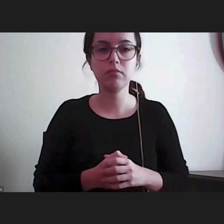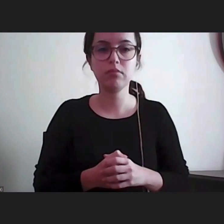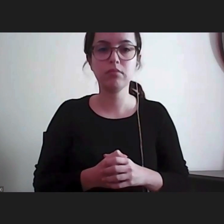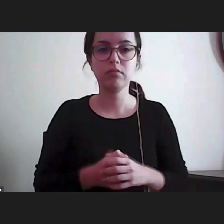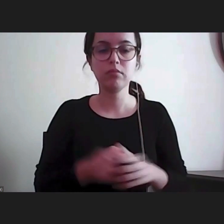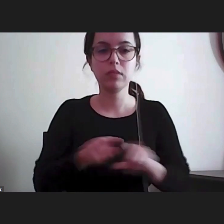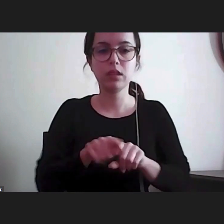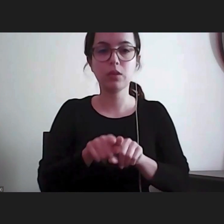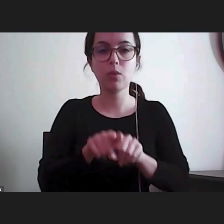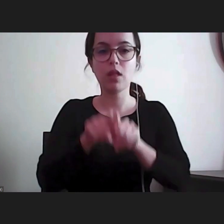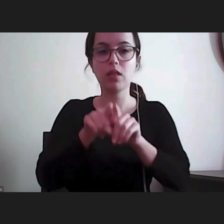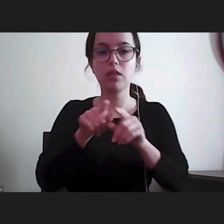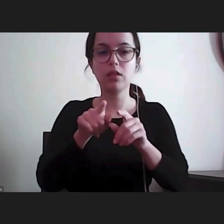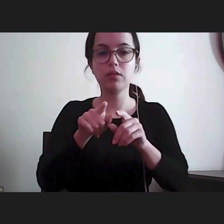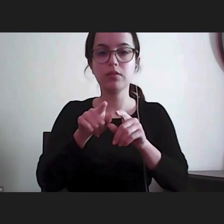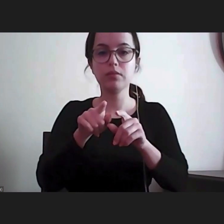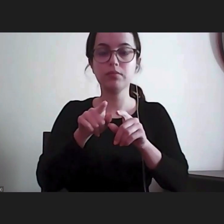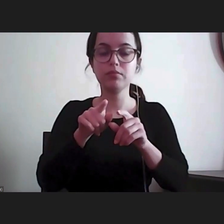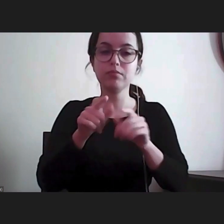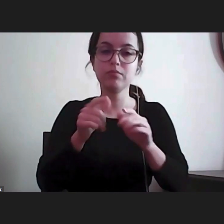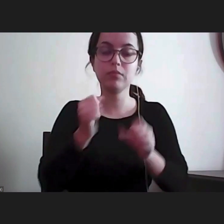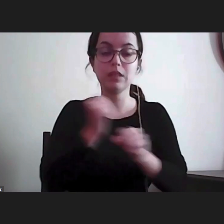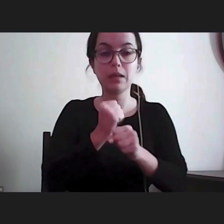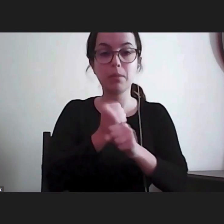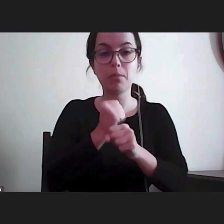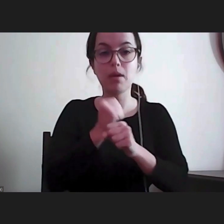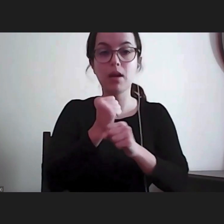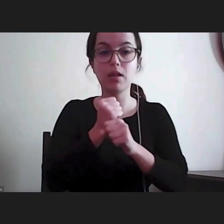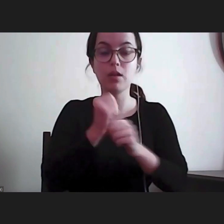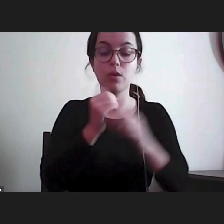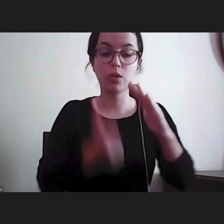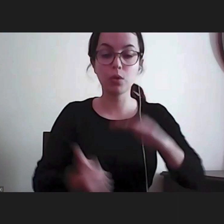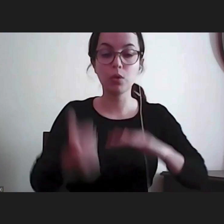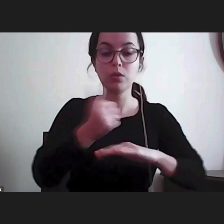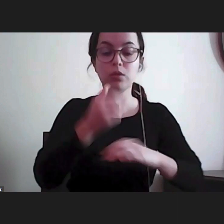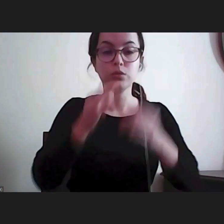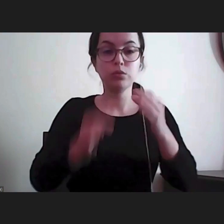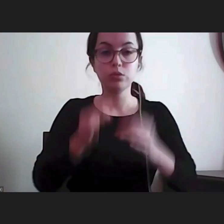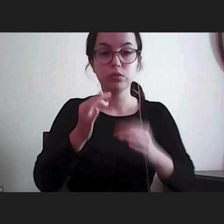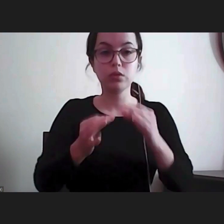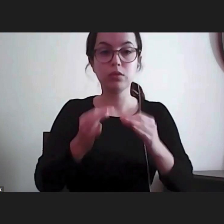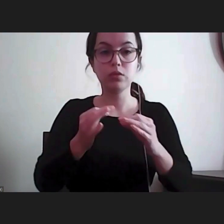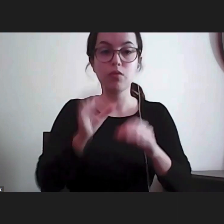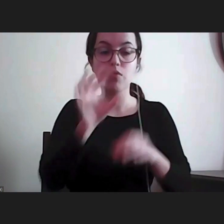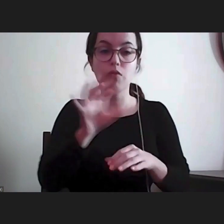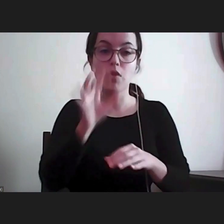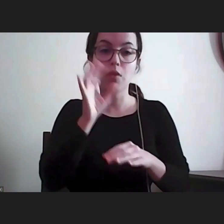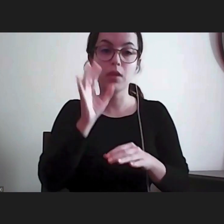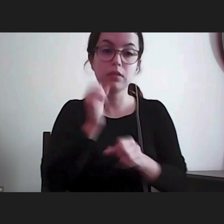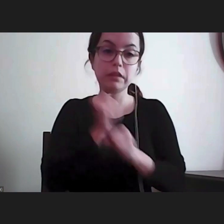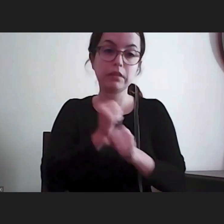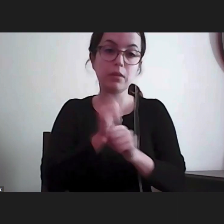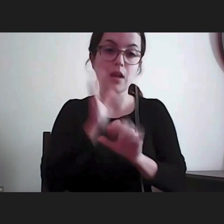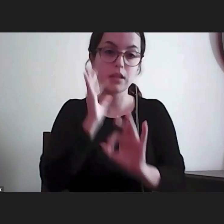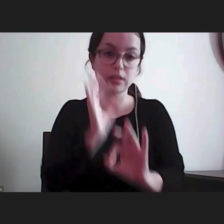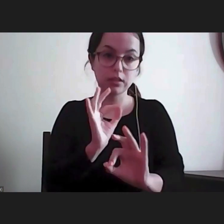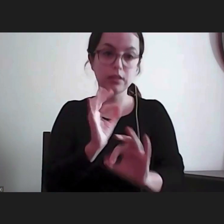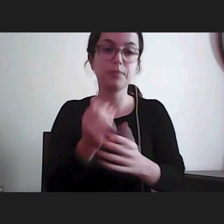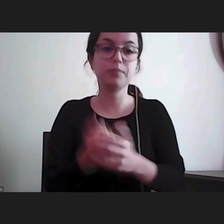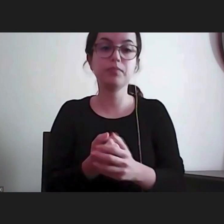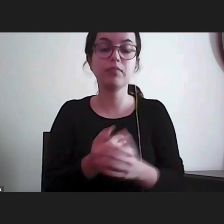condição de natureza do Provedor de Justiça e é a sua forma de atuação. Depois, quanto à